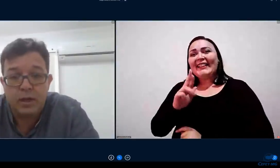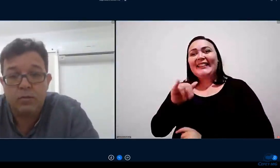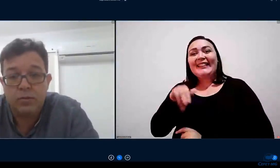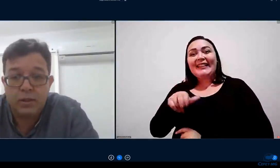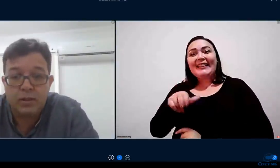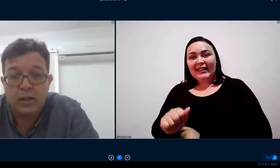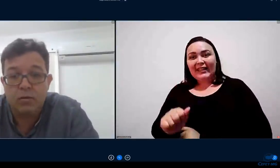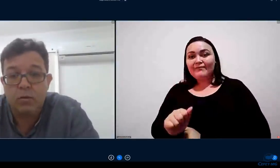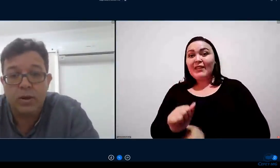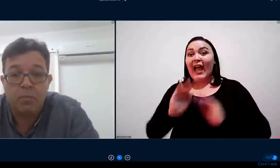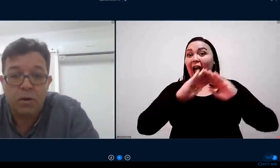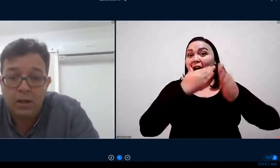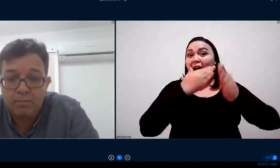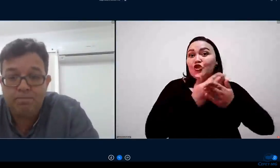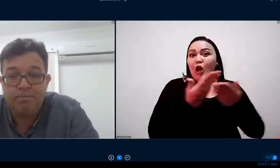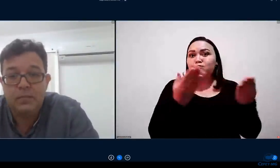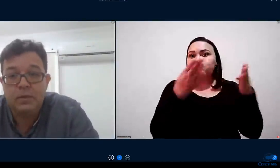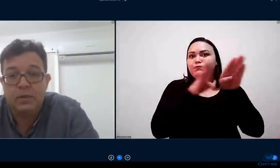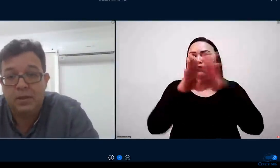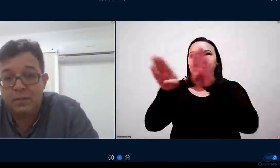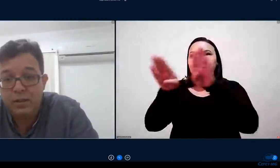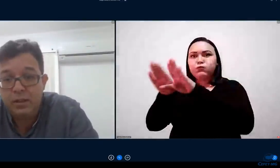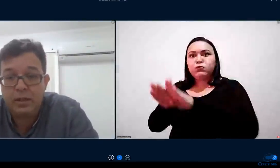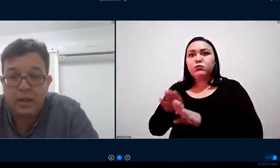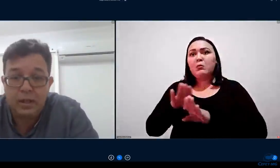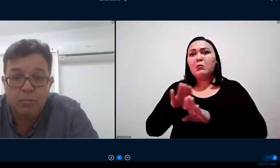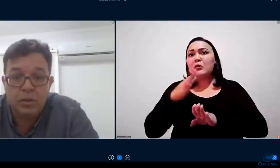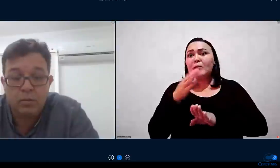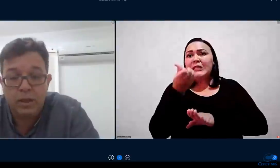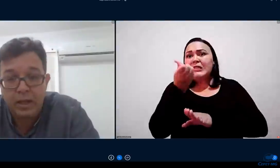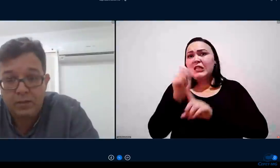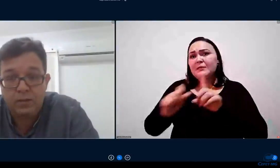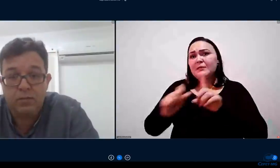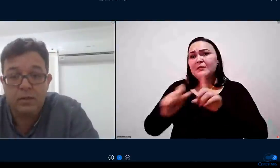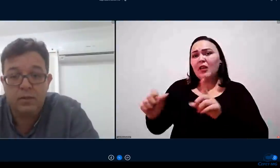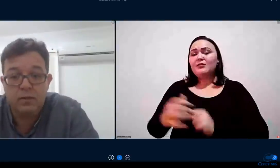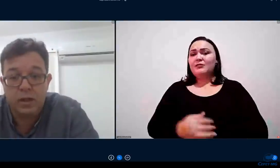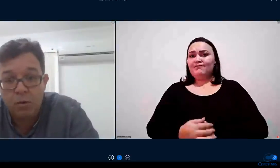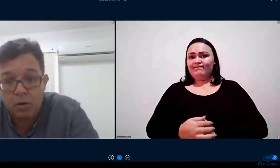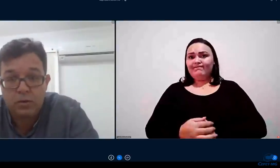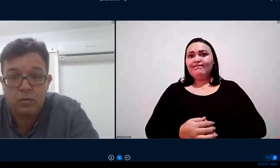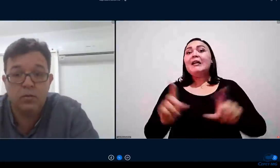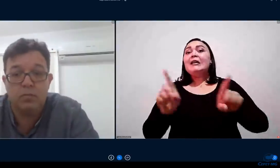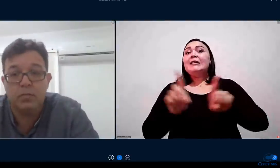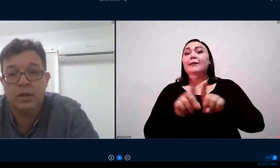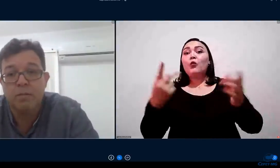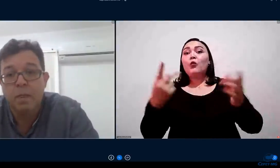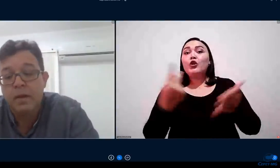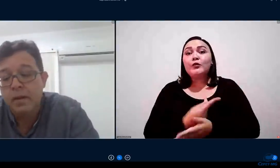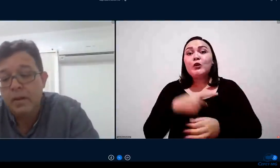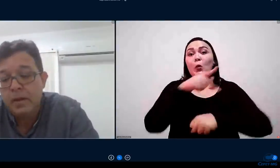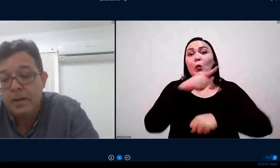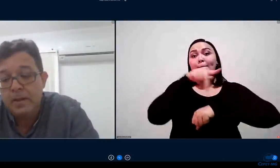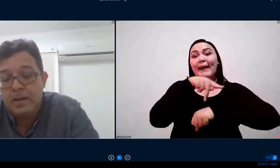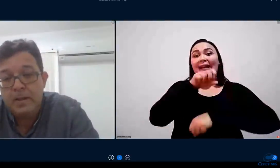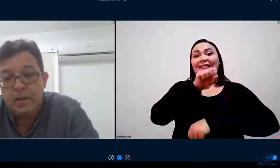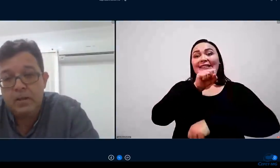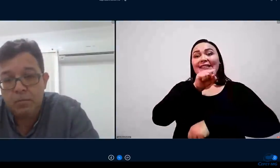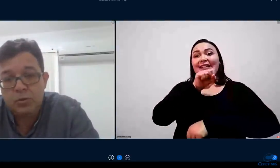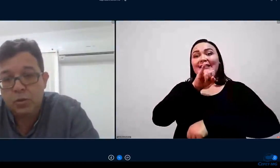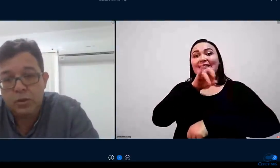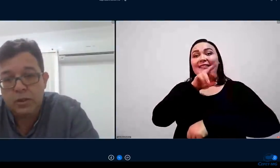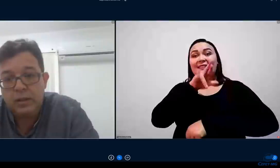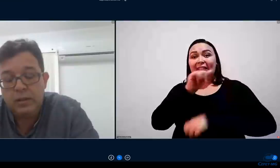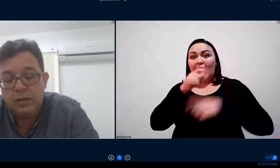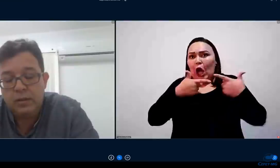Equatorial e Ocidental com ebola na Síria na Líbia com guerras civis terremotos né e